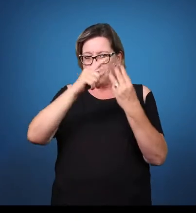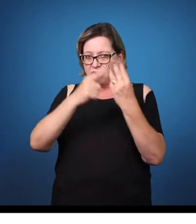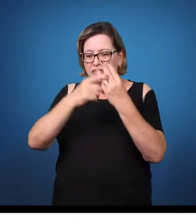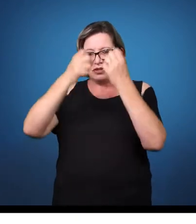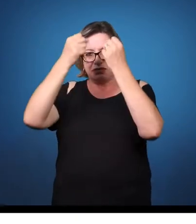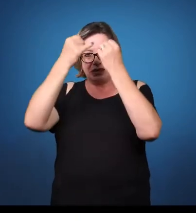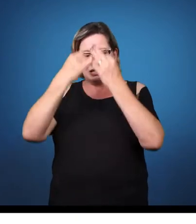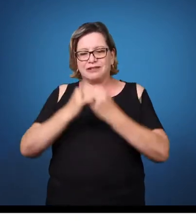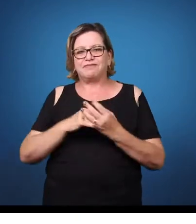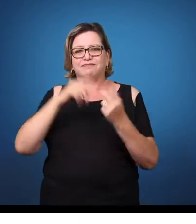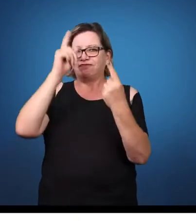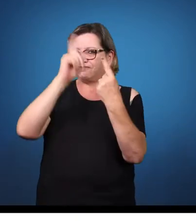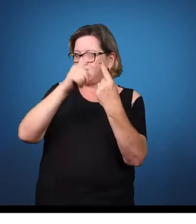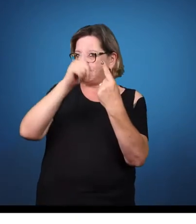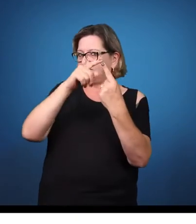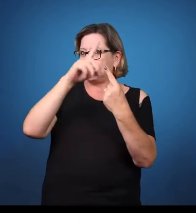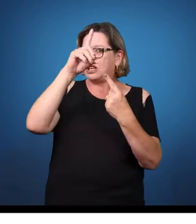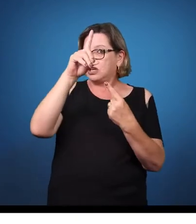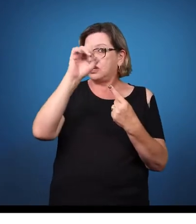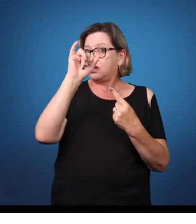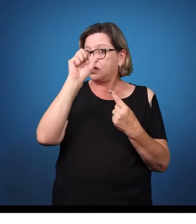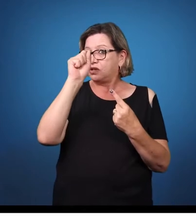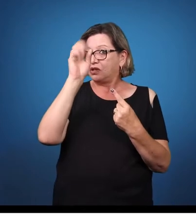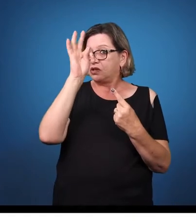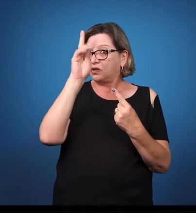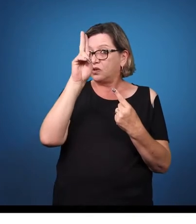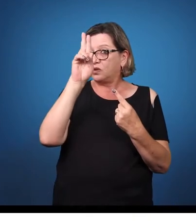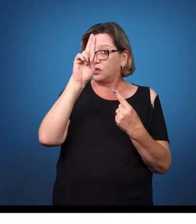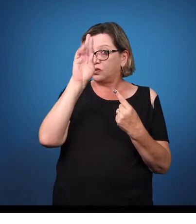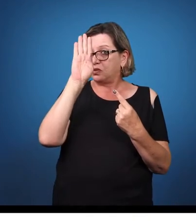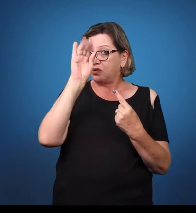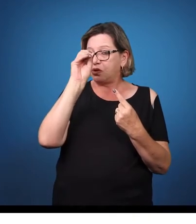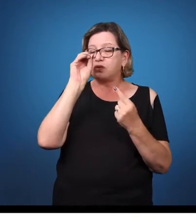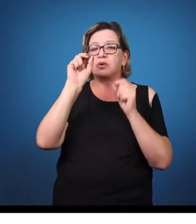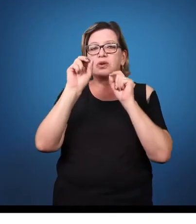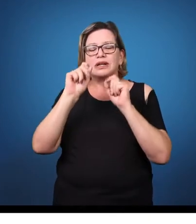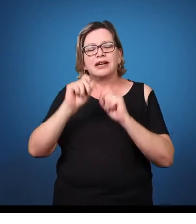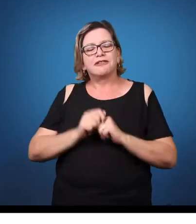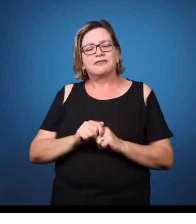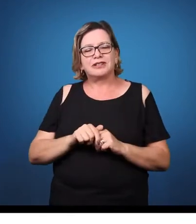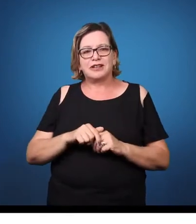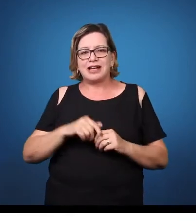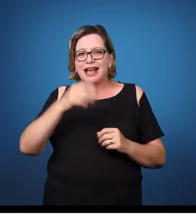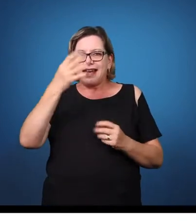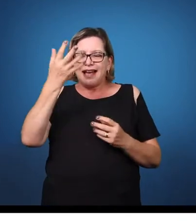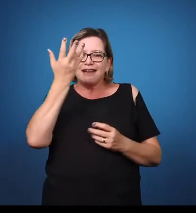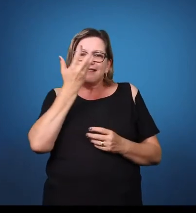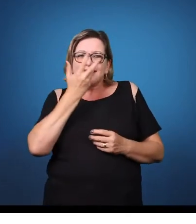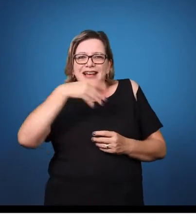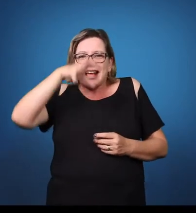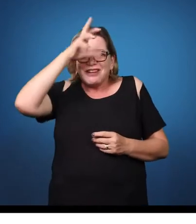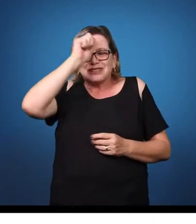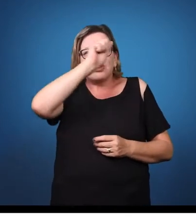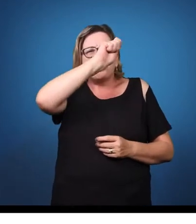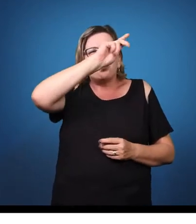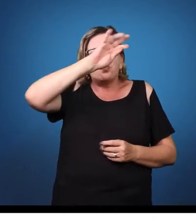comum a criança apresentar uma dificuldade de leitura e escrita. Então, a dificuldade